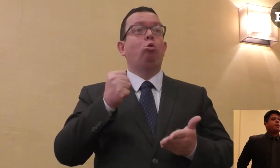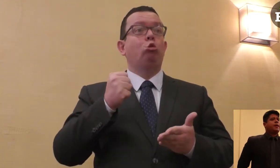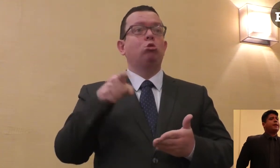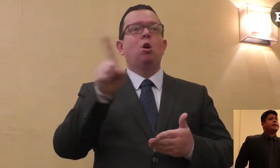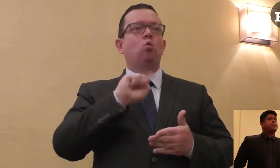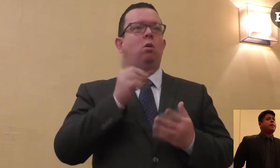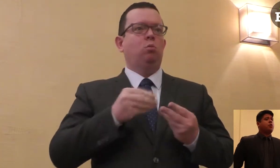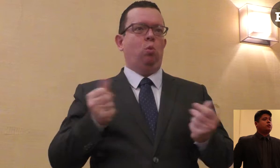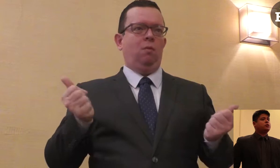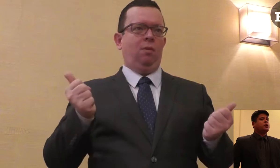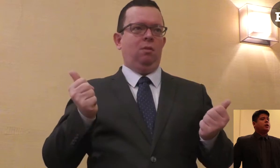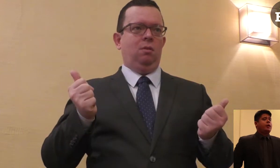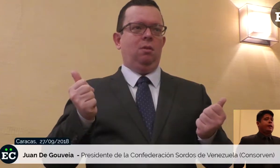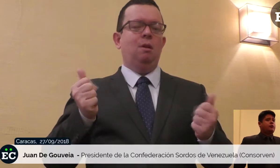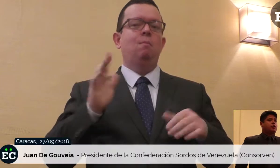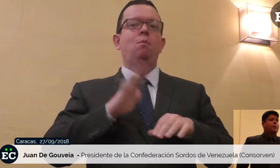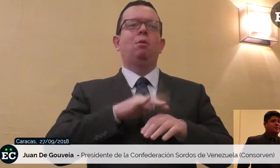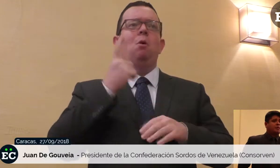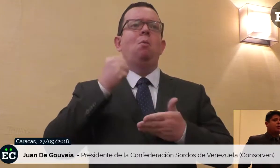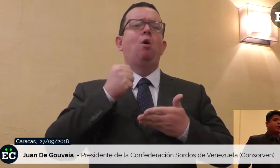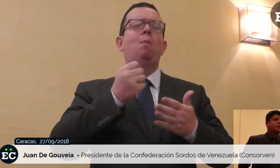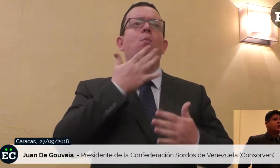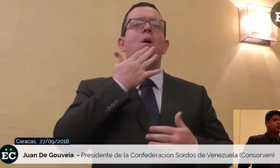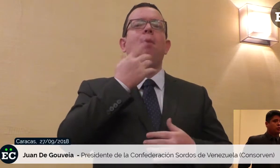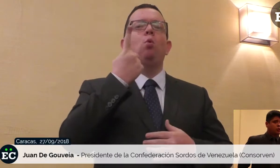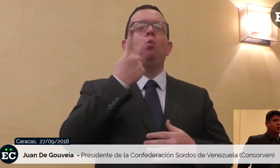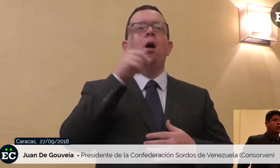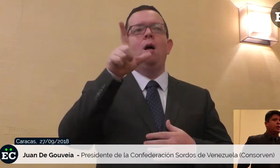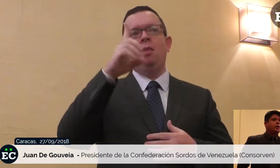En el tema de bonos, nosotros pensamos que no es una solución.